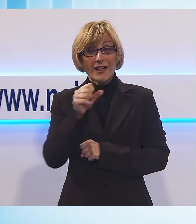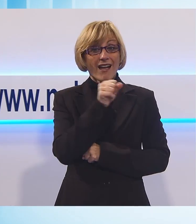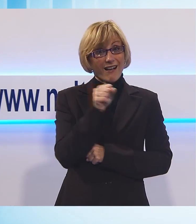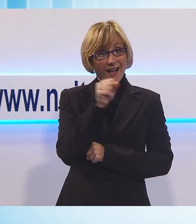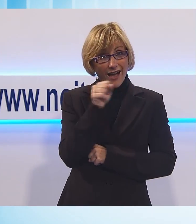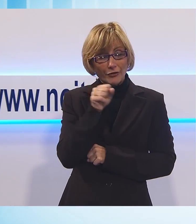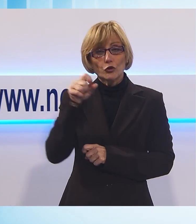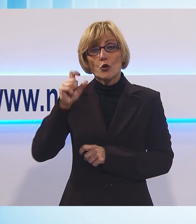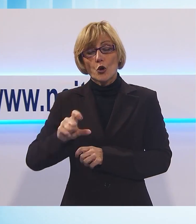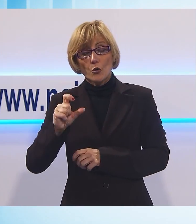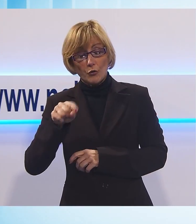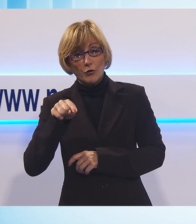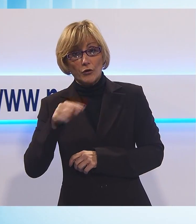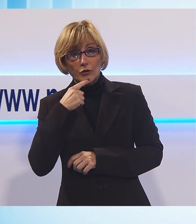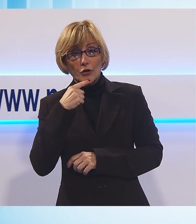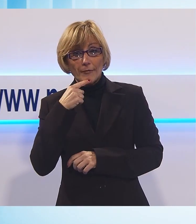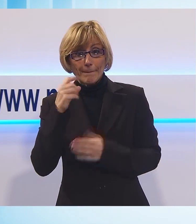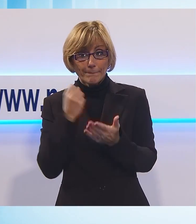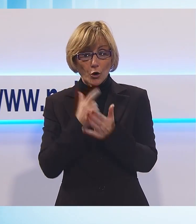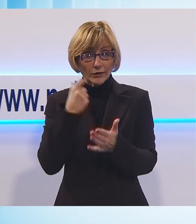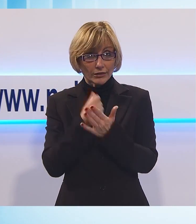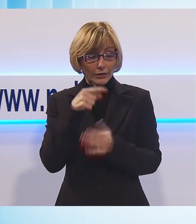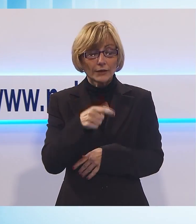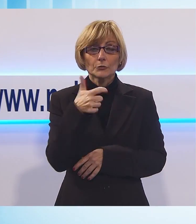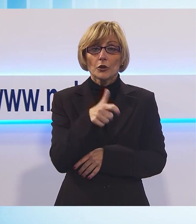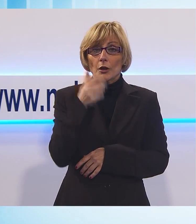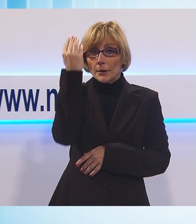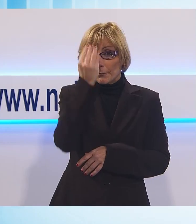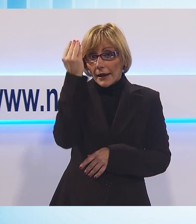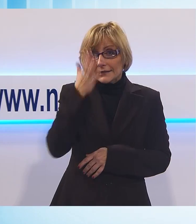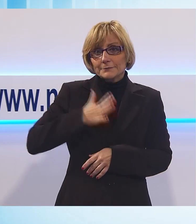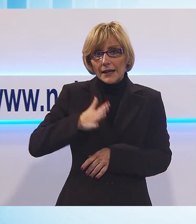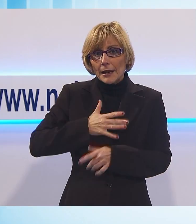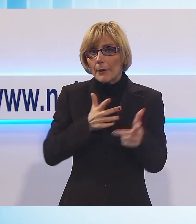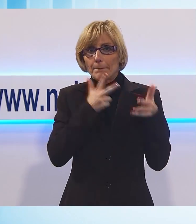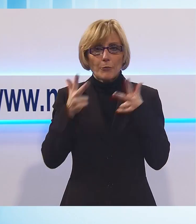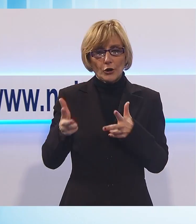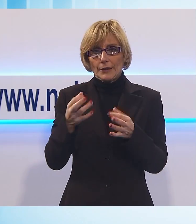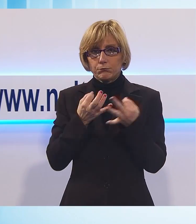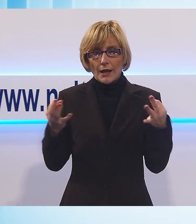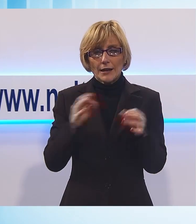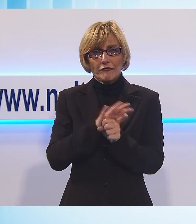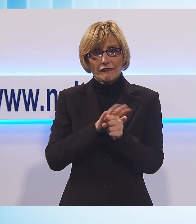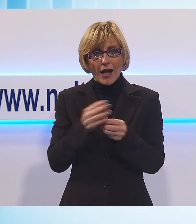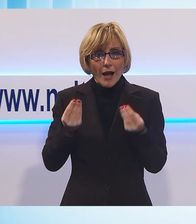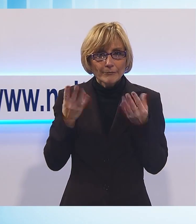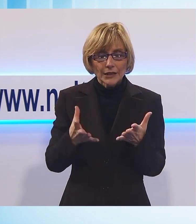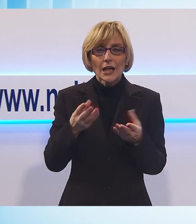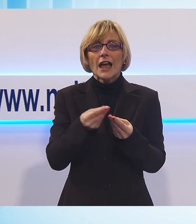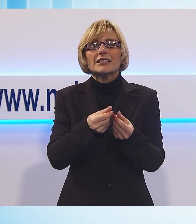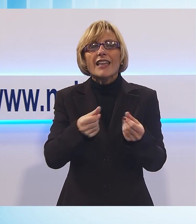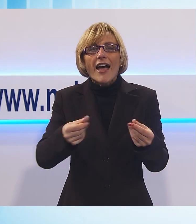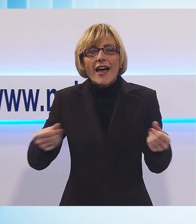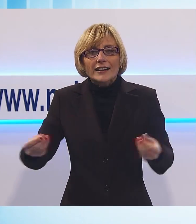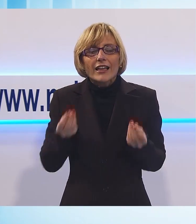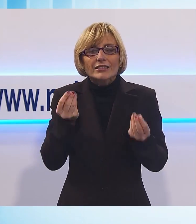importante per l'anno appena iniziato in quanto si pensa che tutto ciò sia di buon auspicio per la famiglia e conceda fecondità alla terra e ai buoni